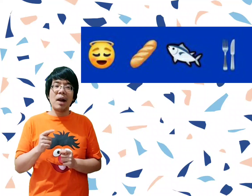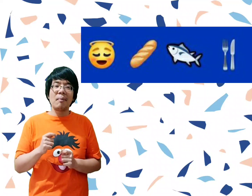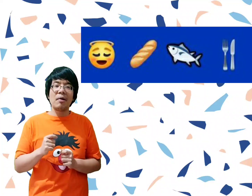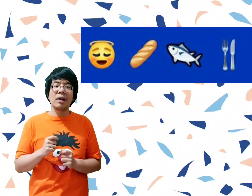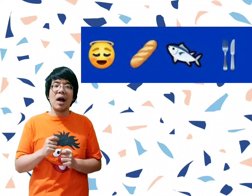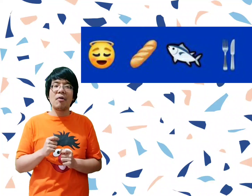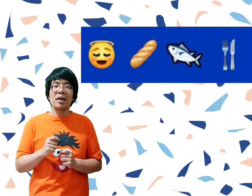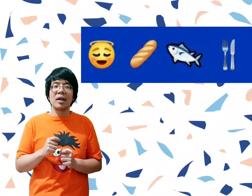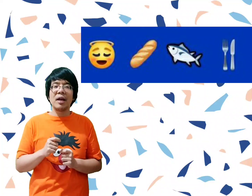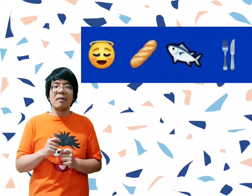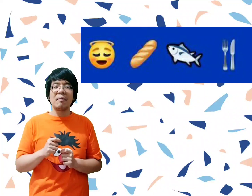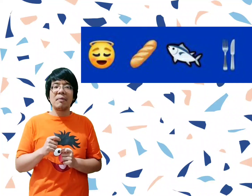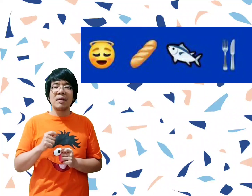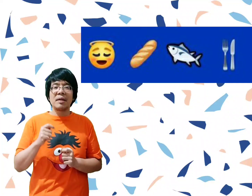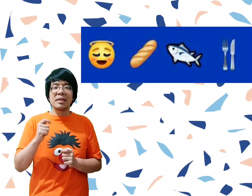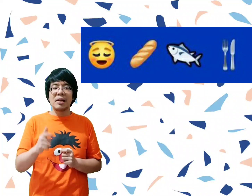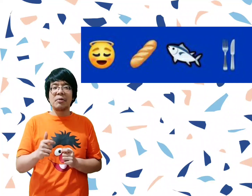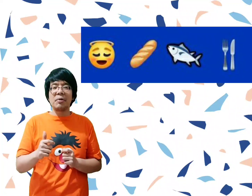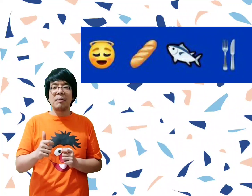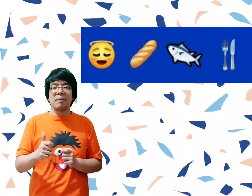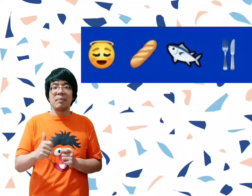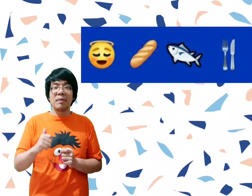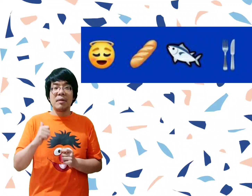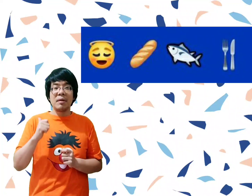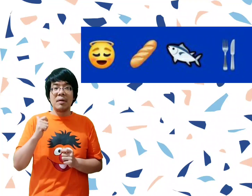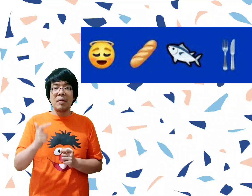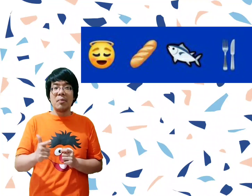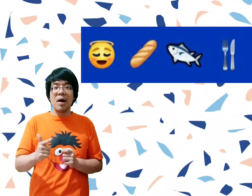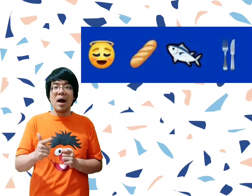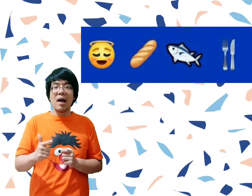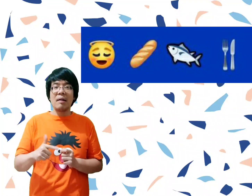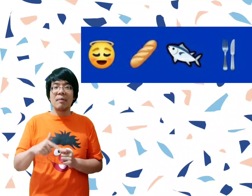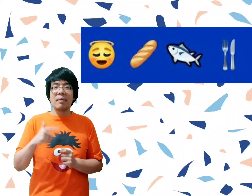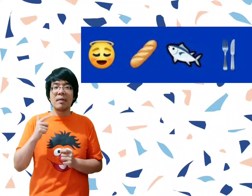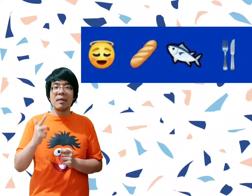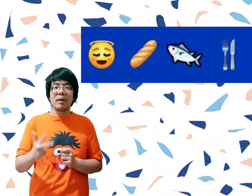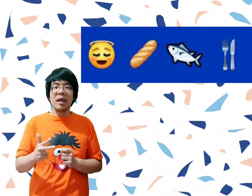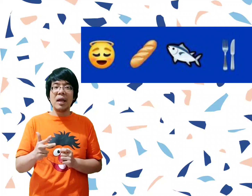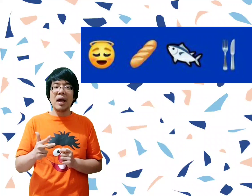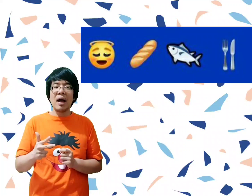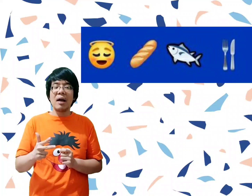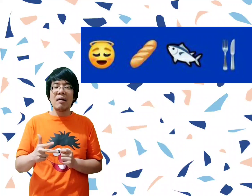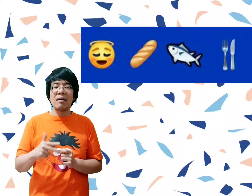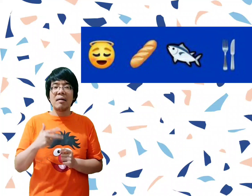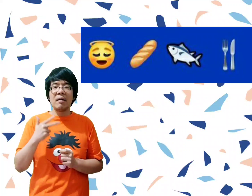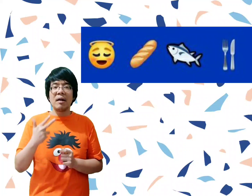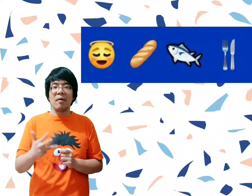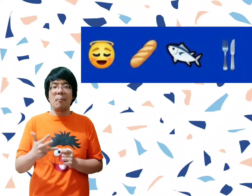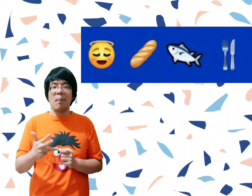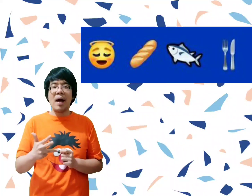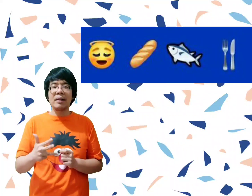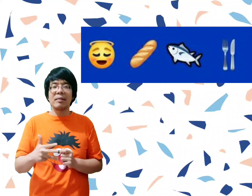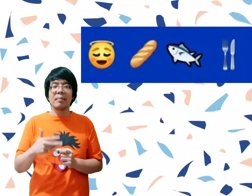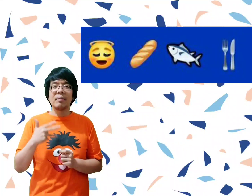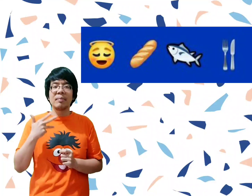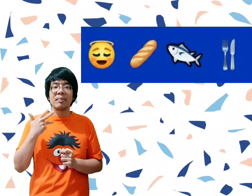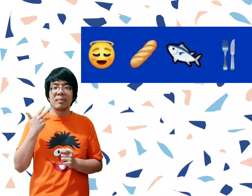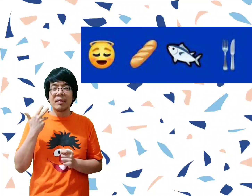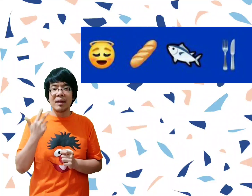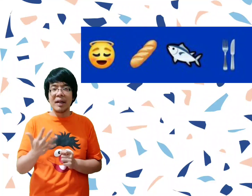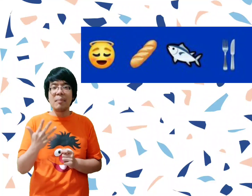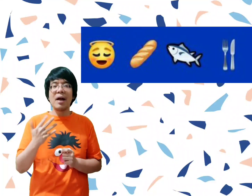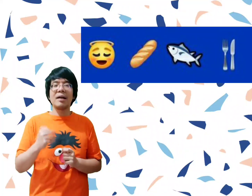Tanpa lama-lama sudah tahu nih ya. Satu, dua, tiga, empat,